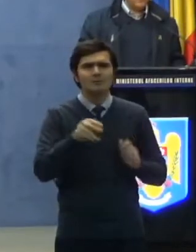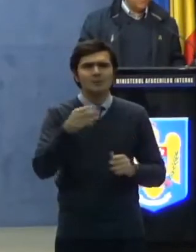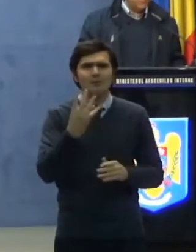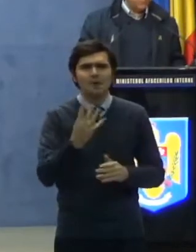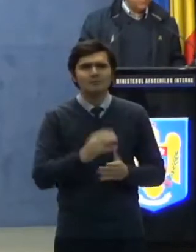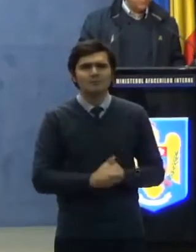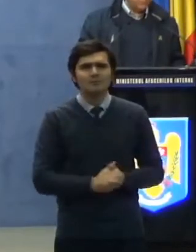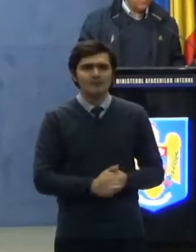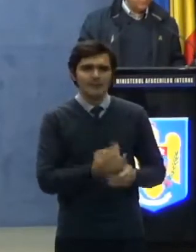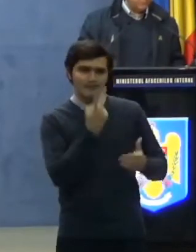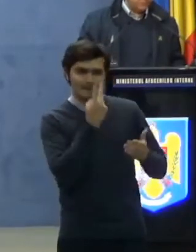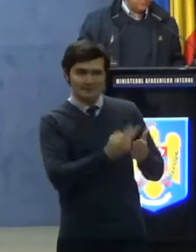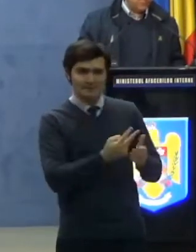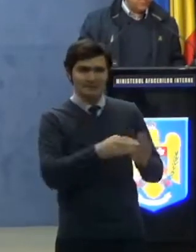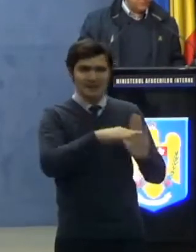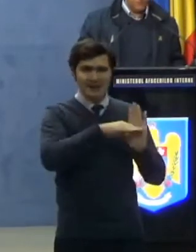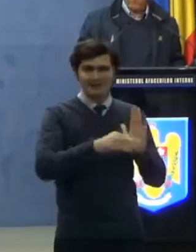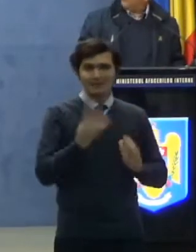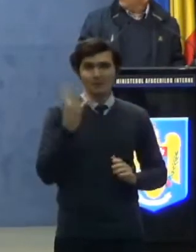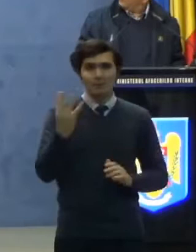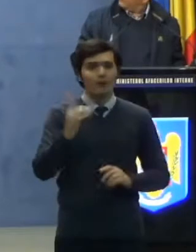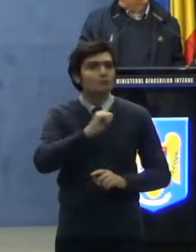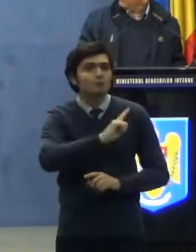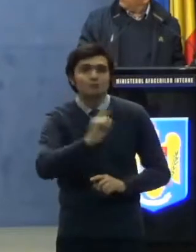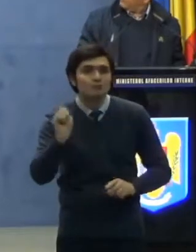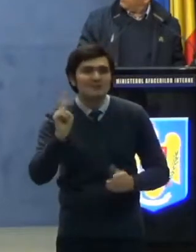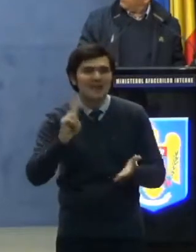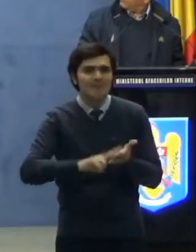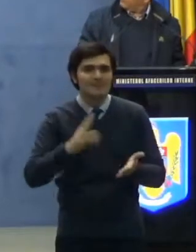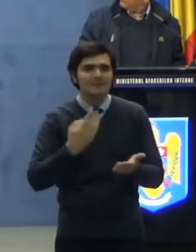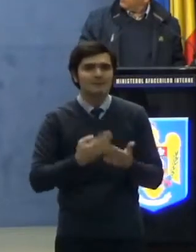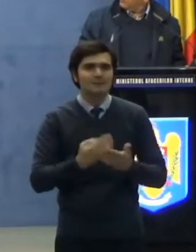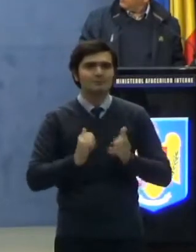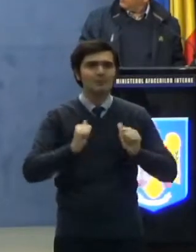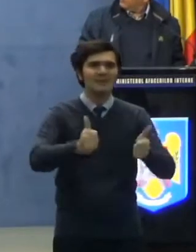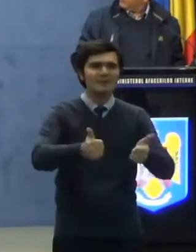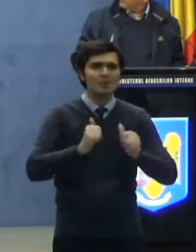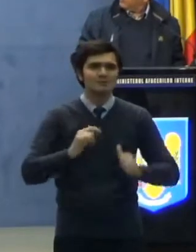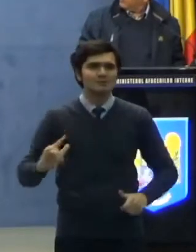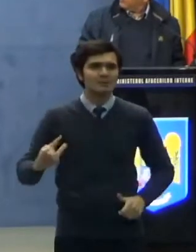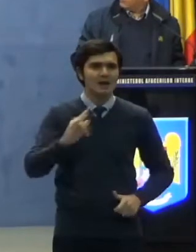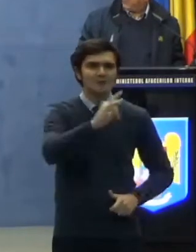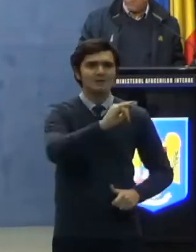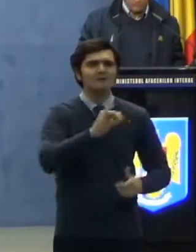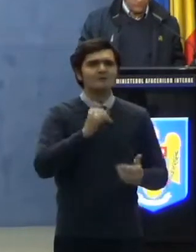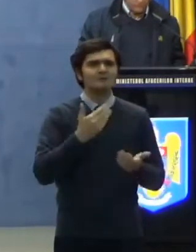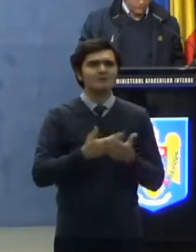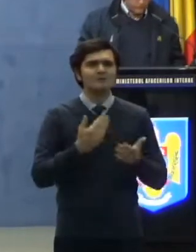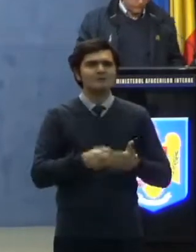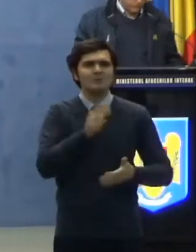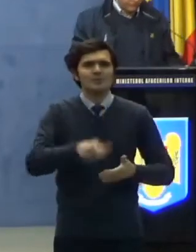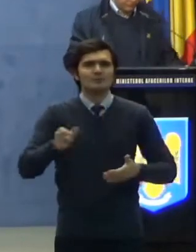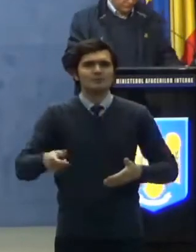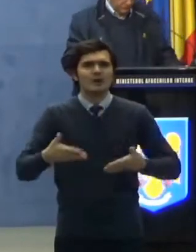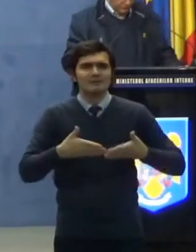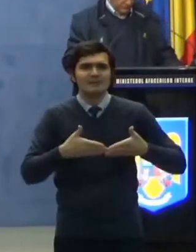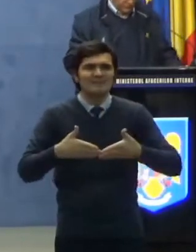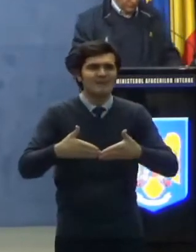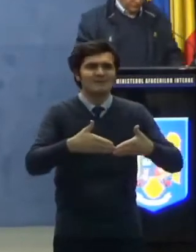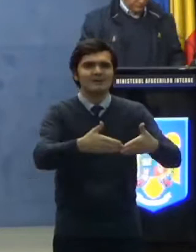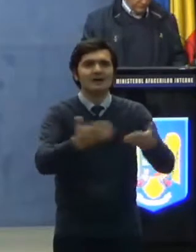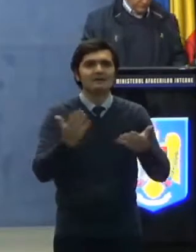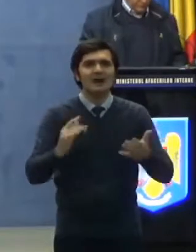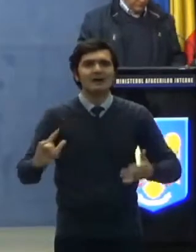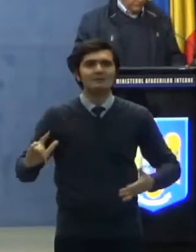Prevederile articolului 4 nu se aplică. Piloților de aeronave și personalului navigant, care zboară înspre și